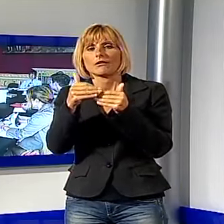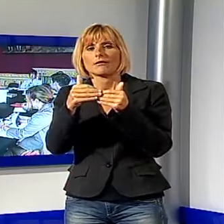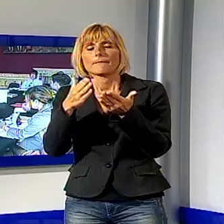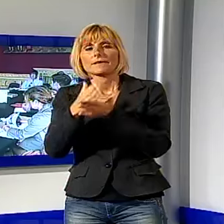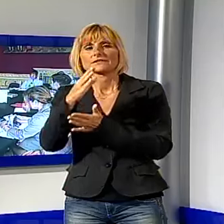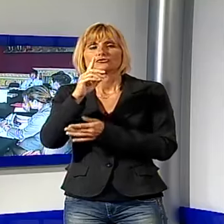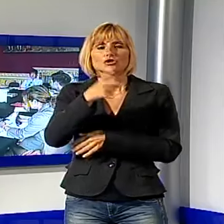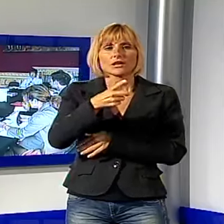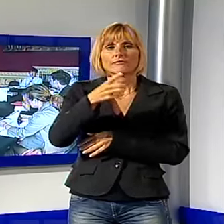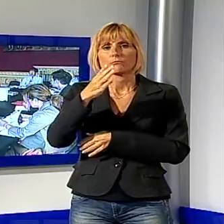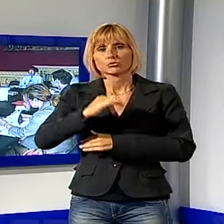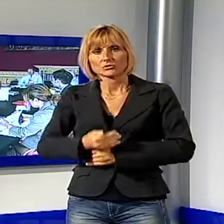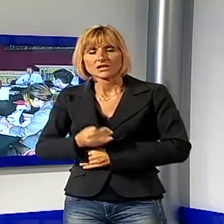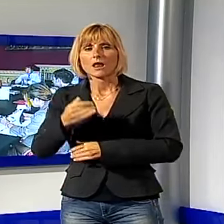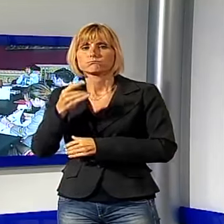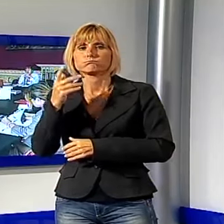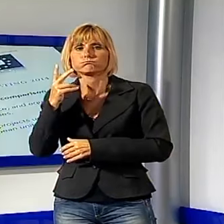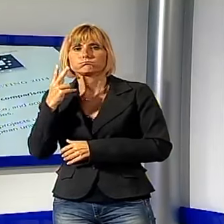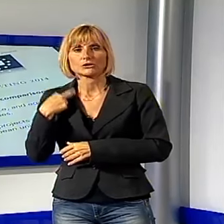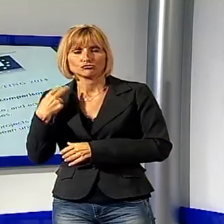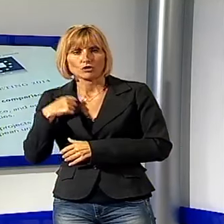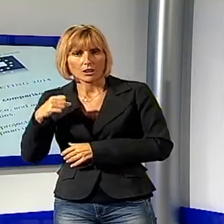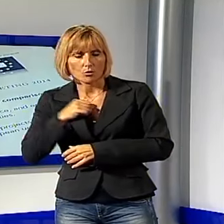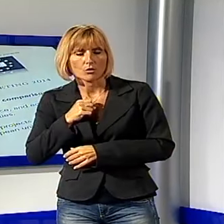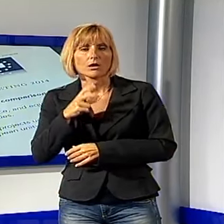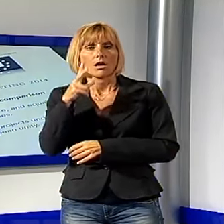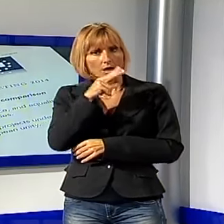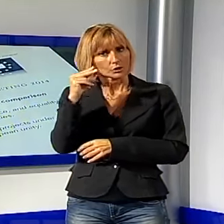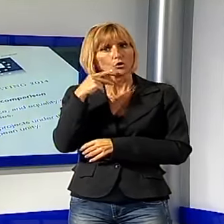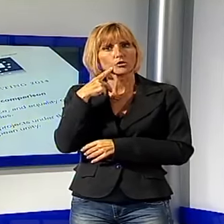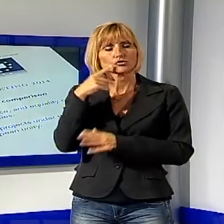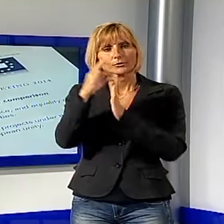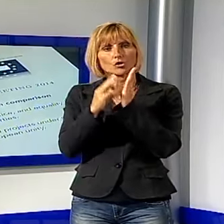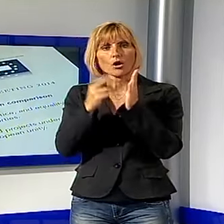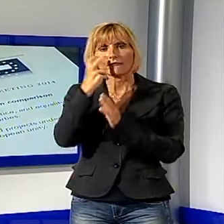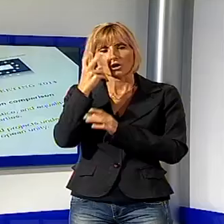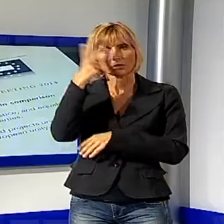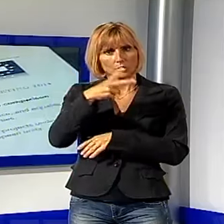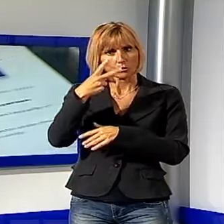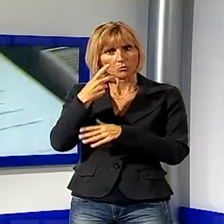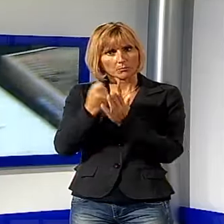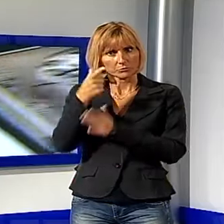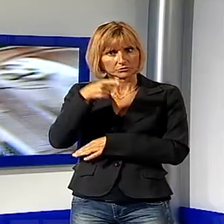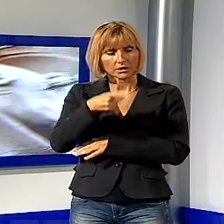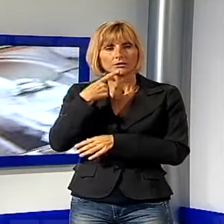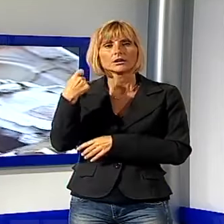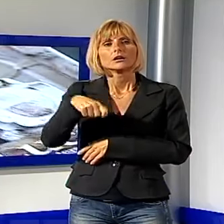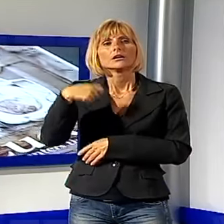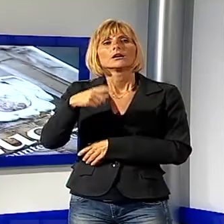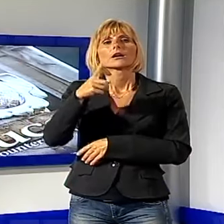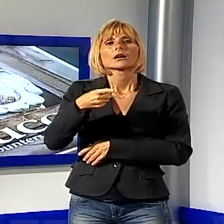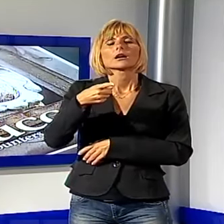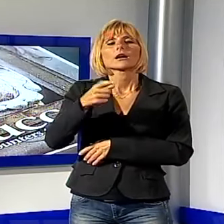Ginevra, Bruxelles e Barcellona. Un riconoscimento prestigioso anche per l'ordine degli avvocati di Lucca, presieduto dall'avvocato Alessandro